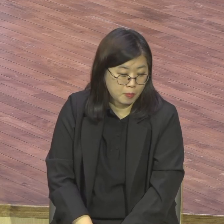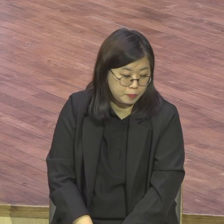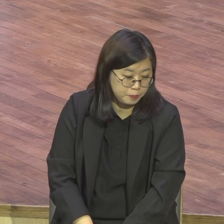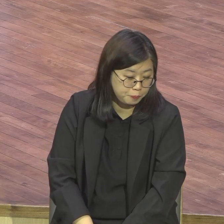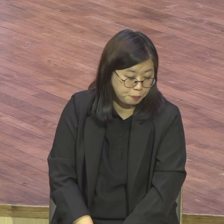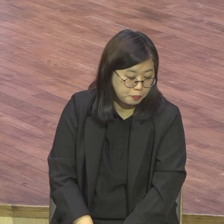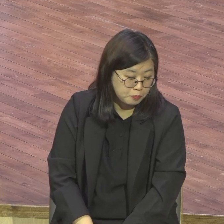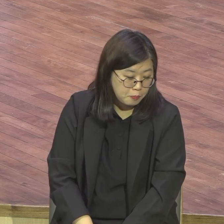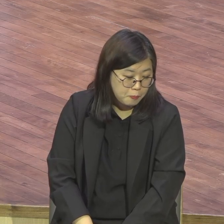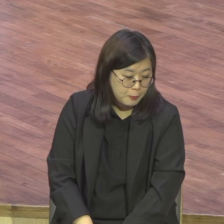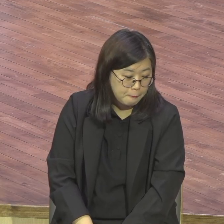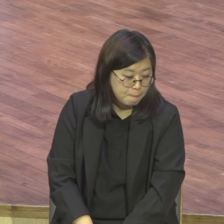우리가